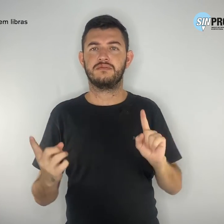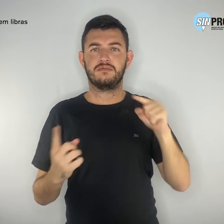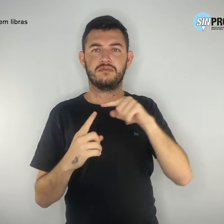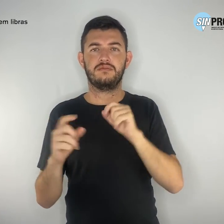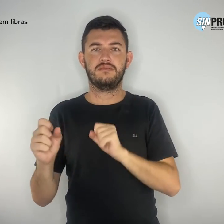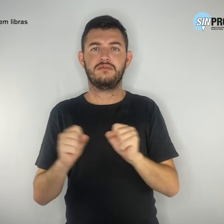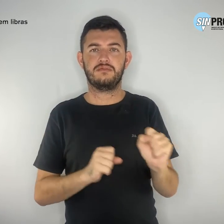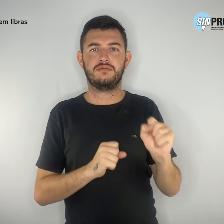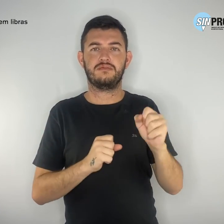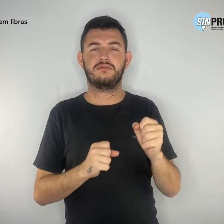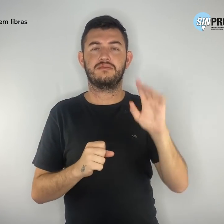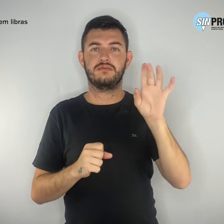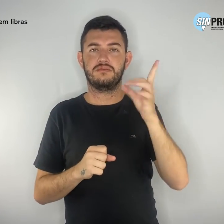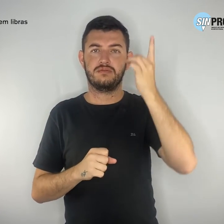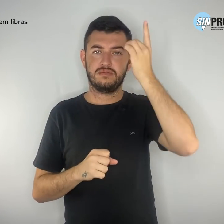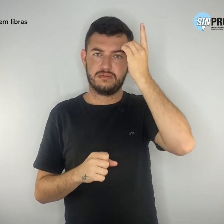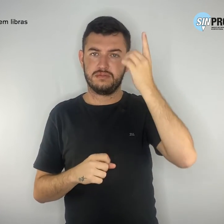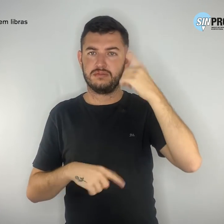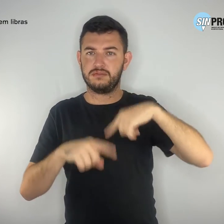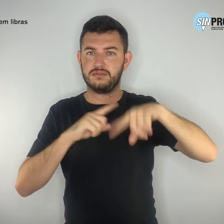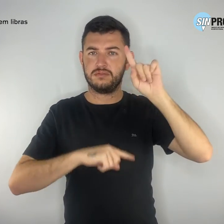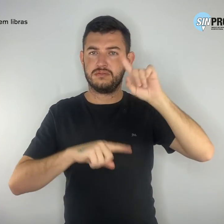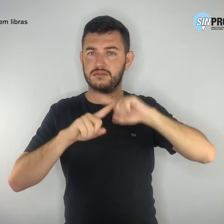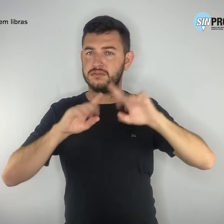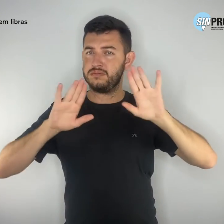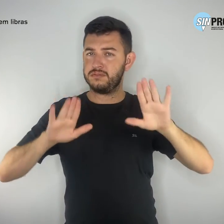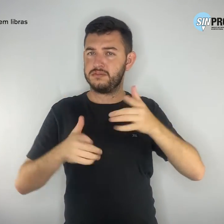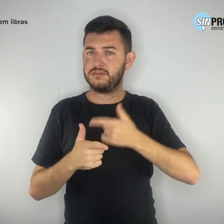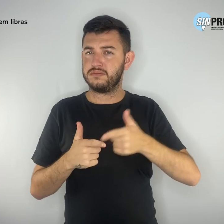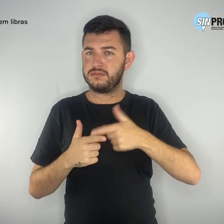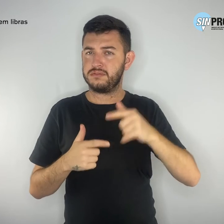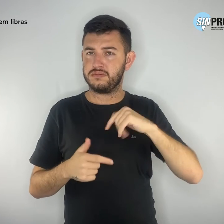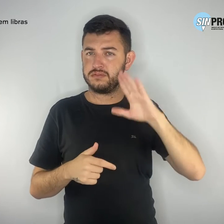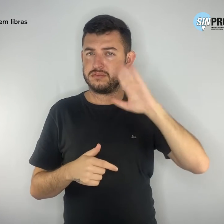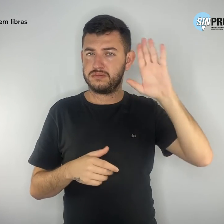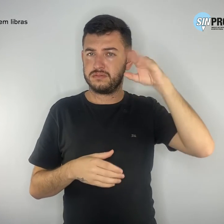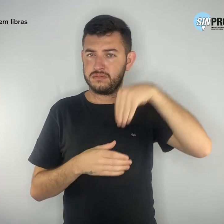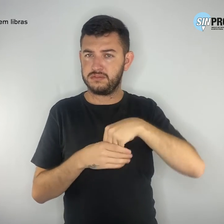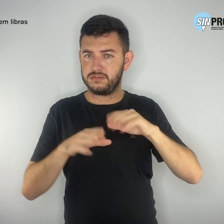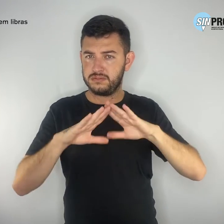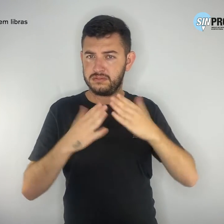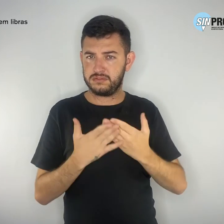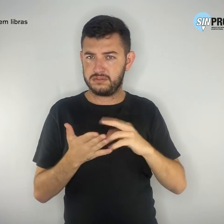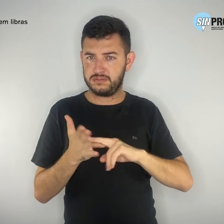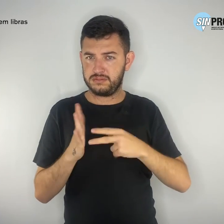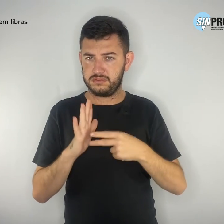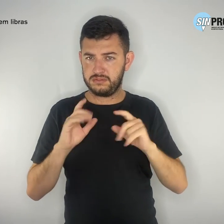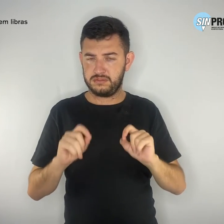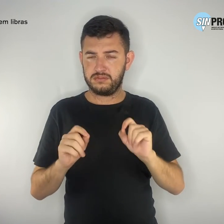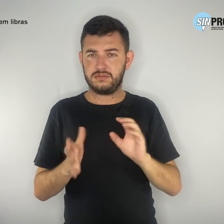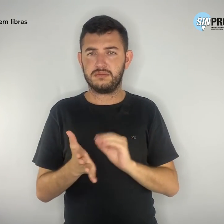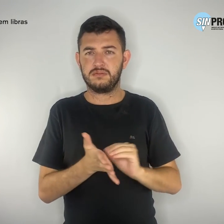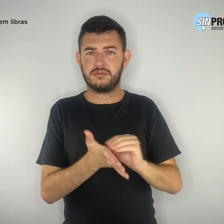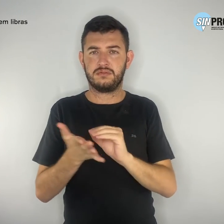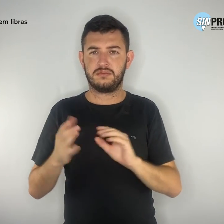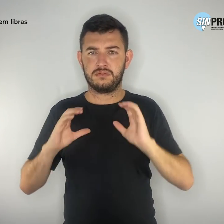talentos. O principal problema das escolas não é a falta de disciplina, mas a